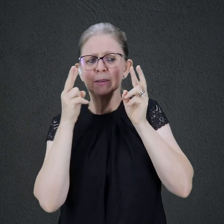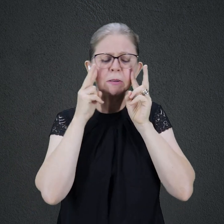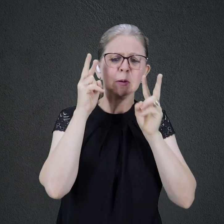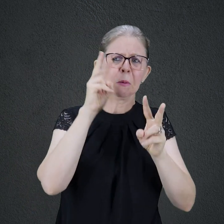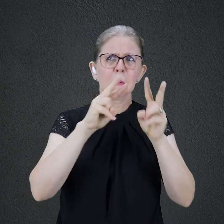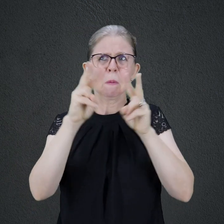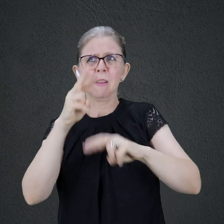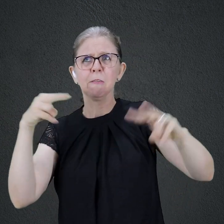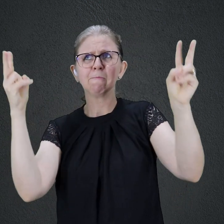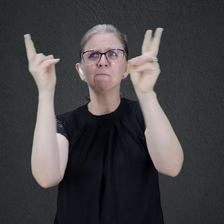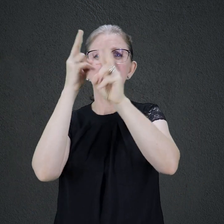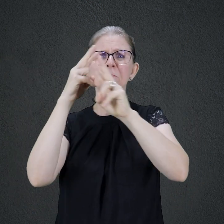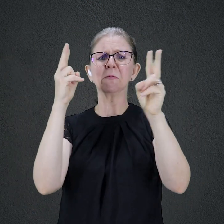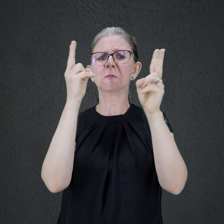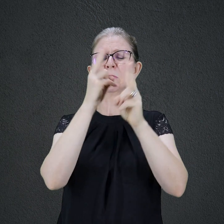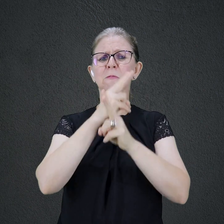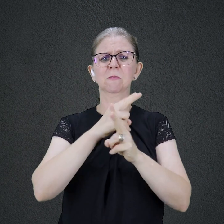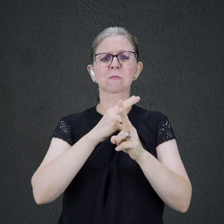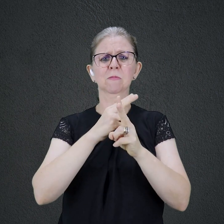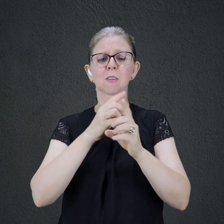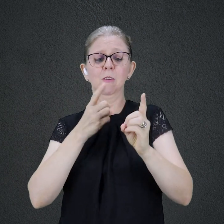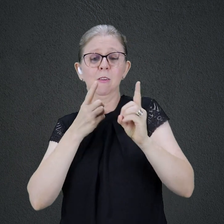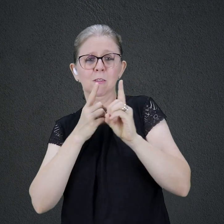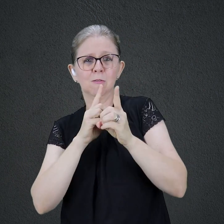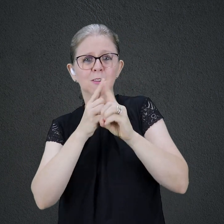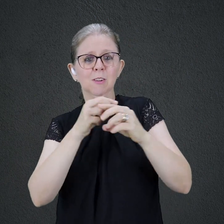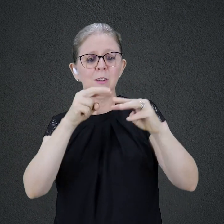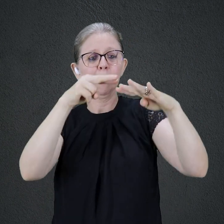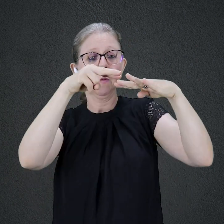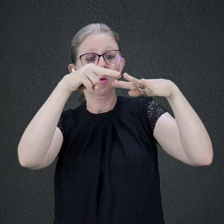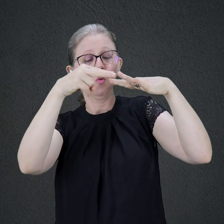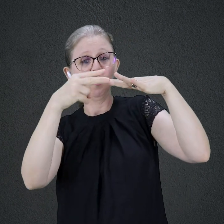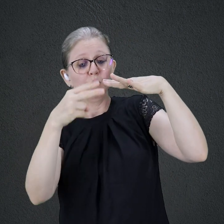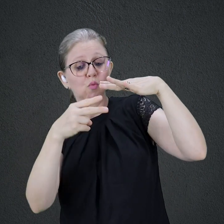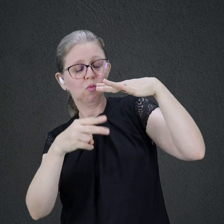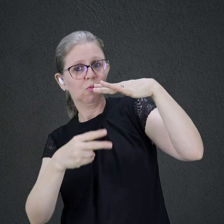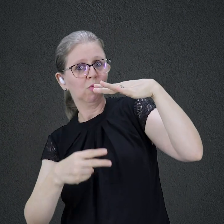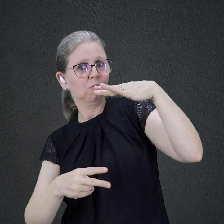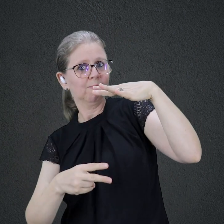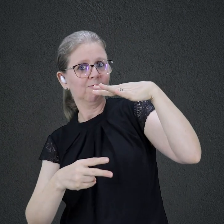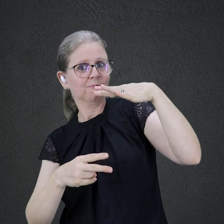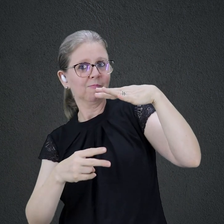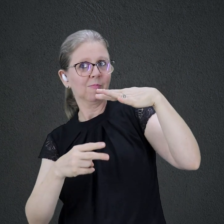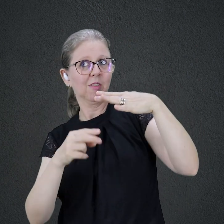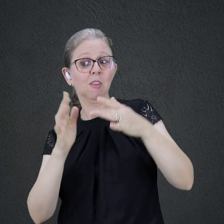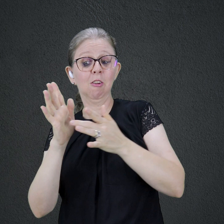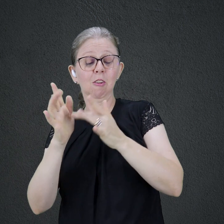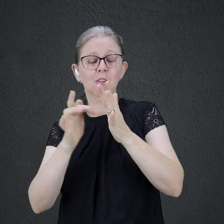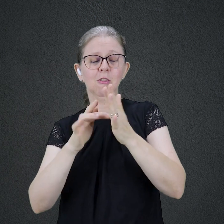o discípulo afundou. Só com a ajuda do mestre foi possível escapar da morte. Assim como